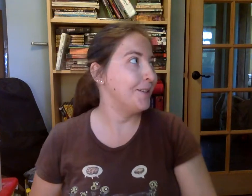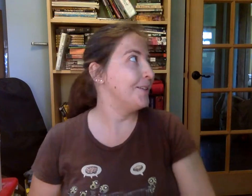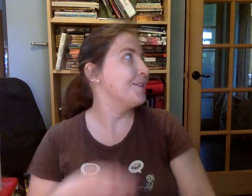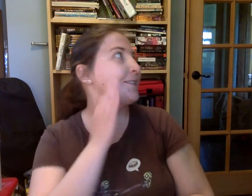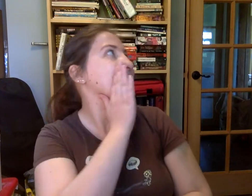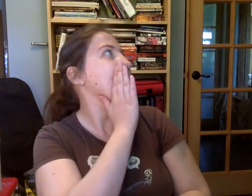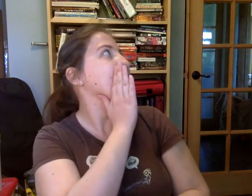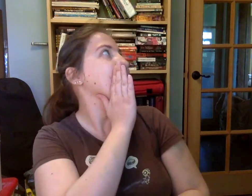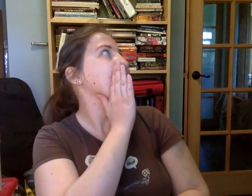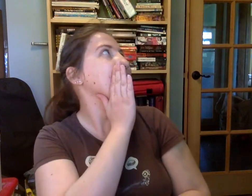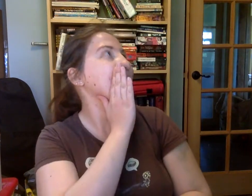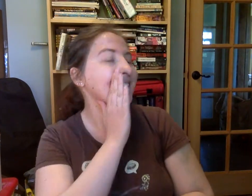Salud.